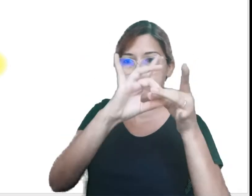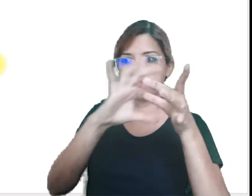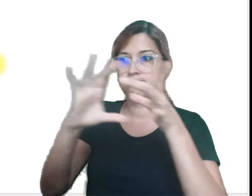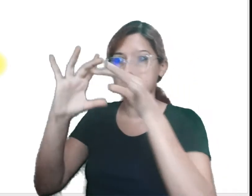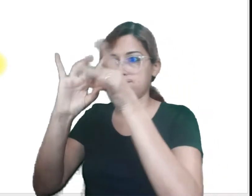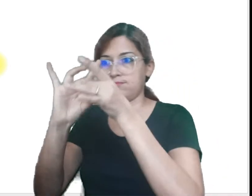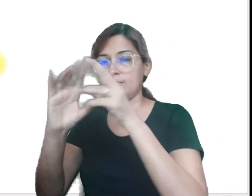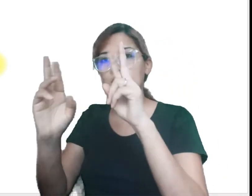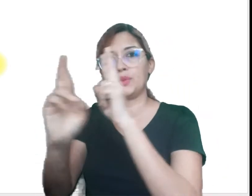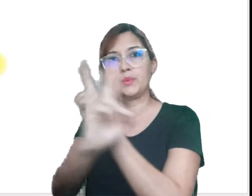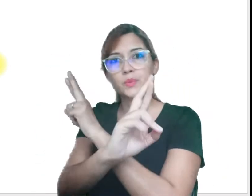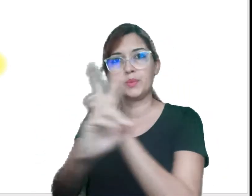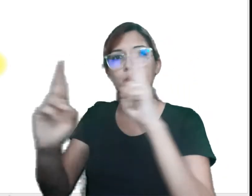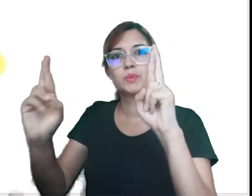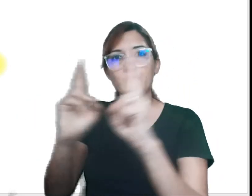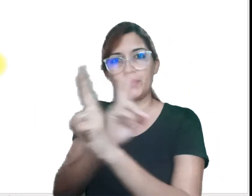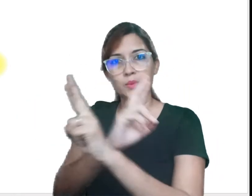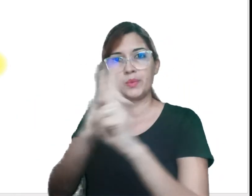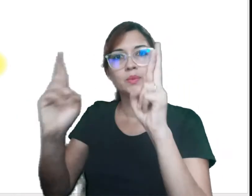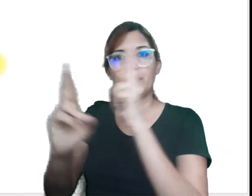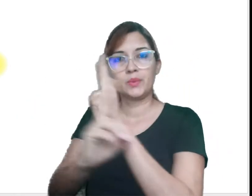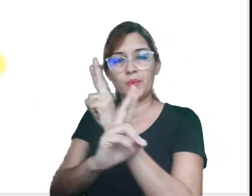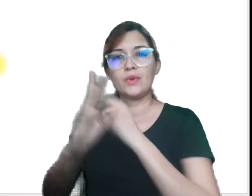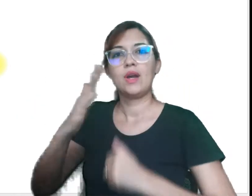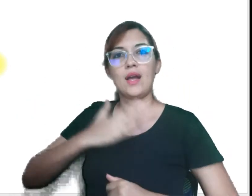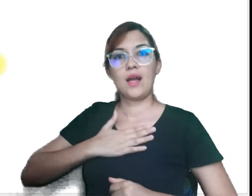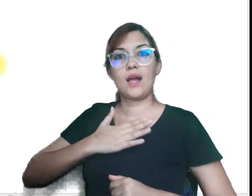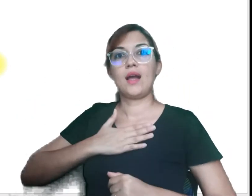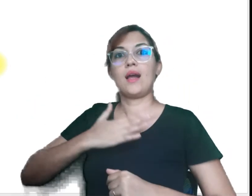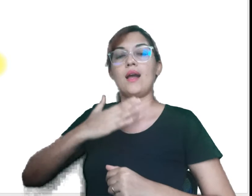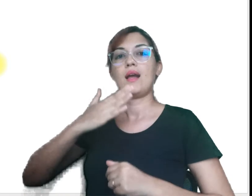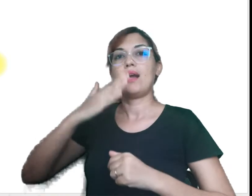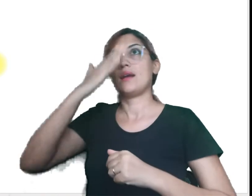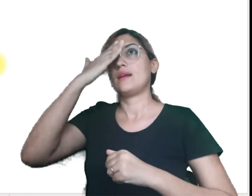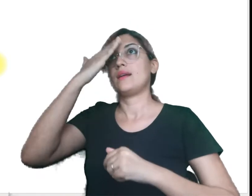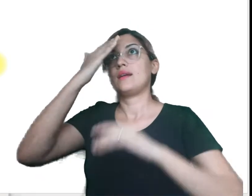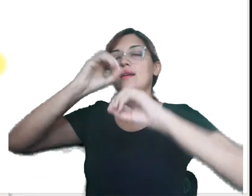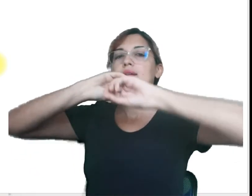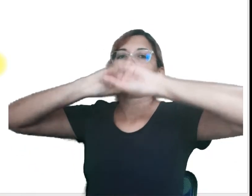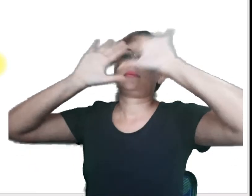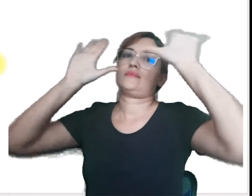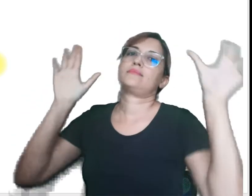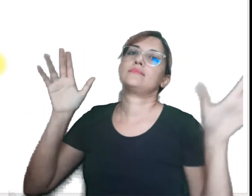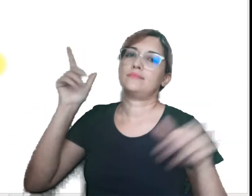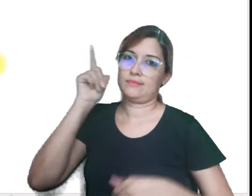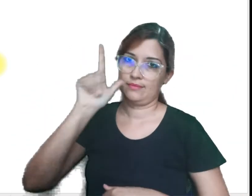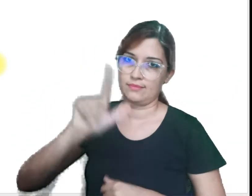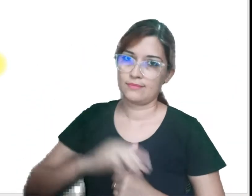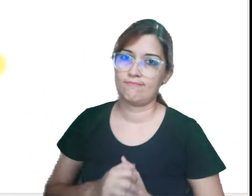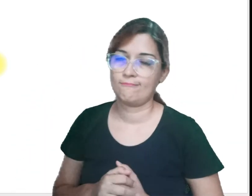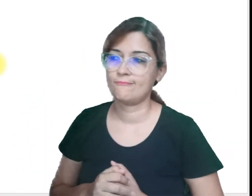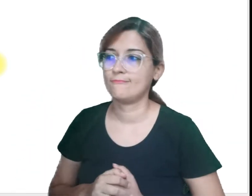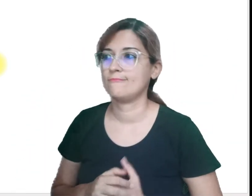elas estão se relacionando através do uso da preposição de contraída com artigo 1.